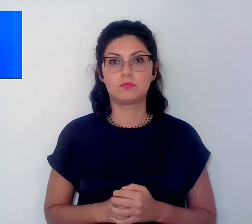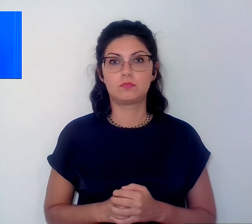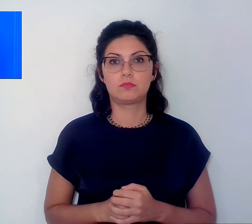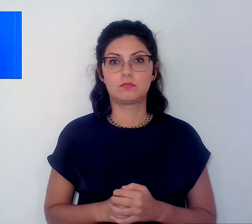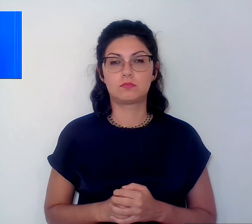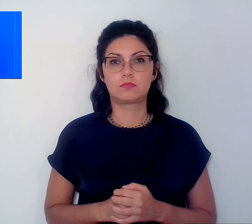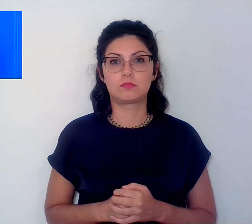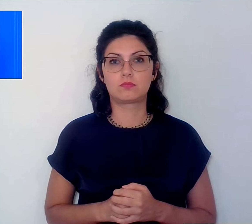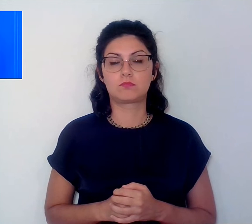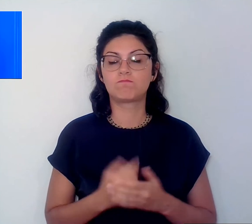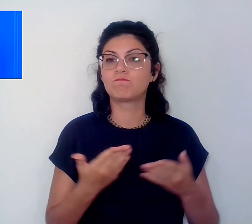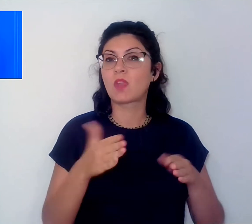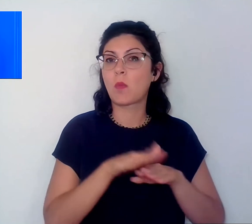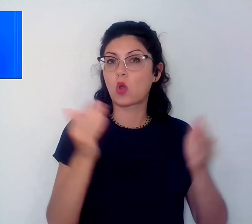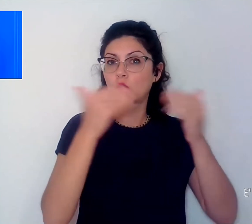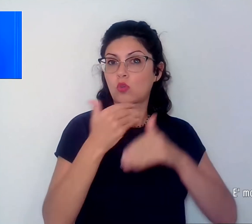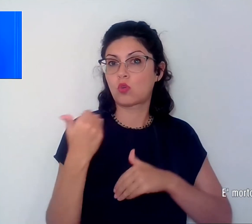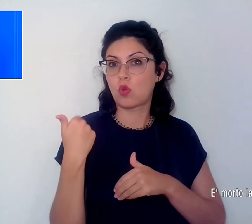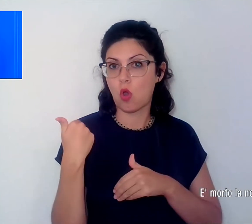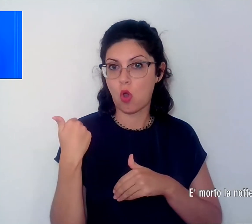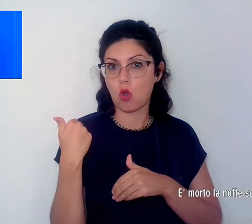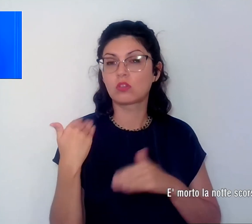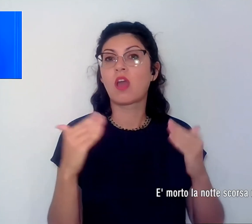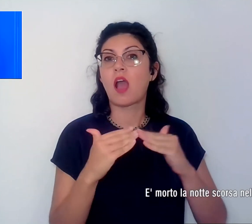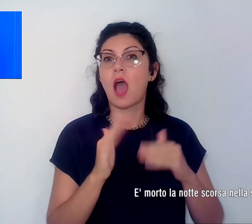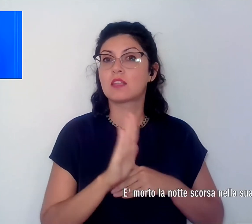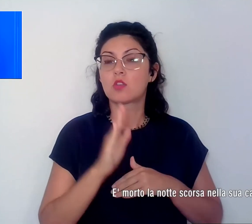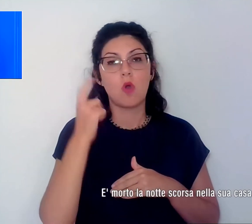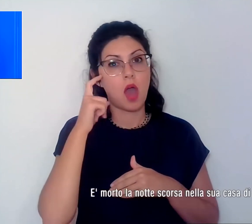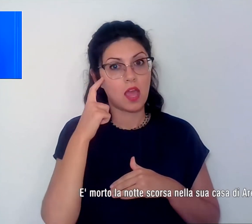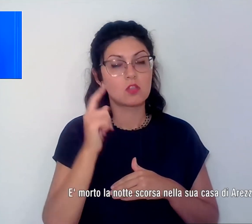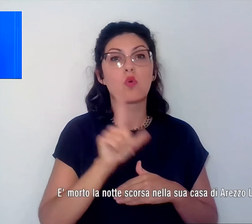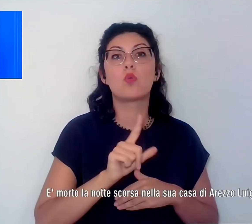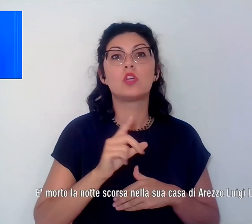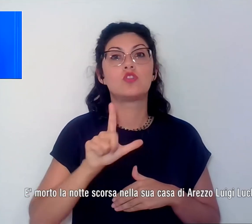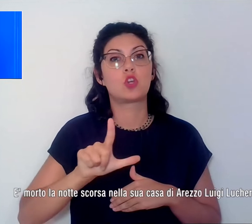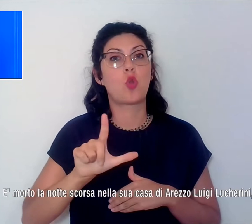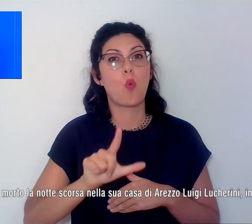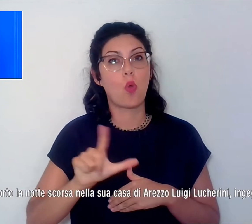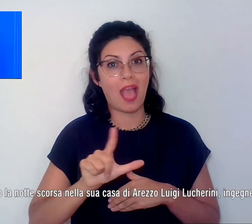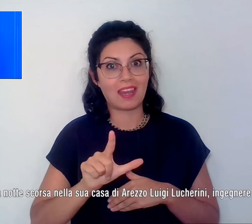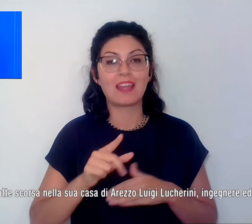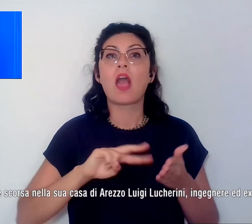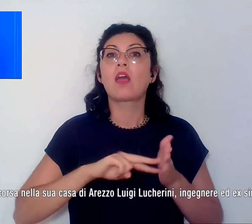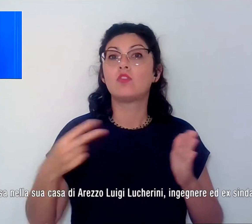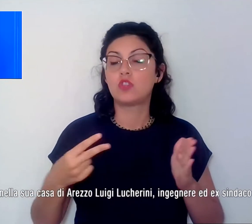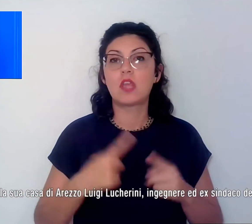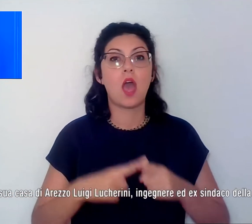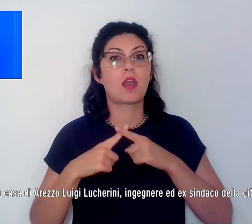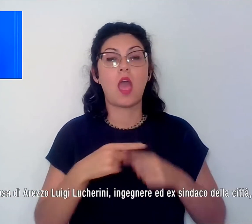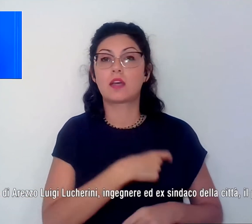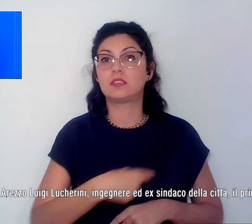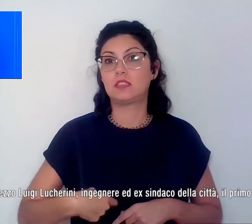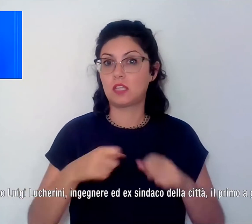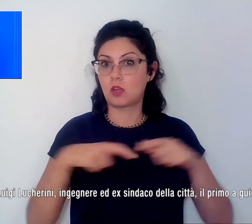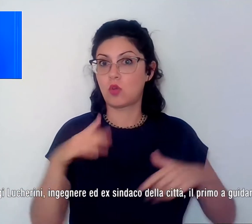Ed è morto la notte scorsa nell'ossa casa ad Arezzo Luigi Luccherini, ingegnere ed ex sindaco della città, il